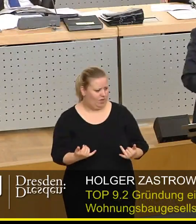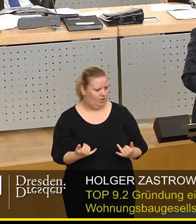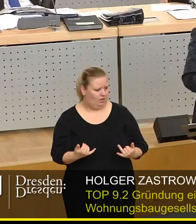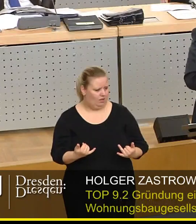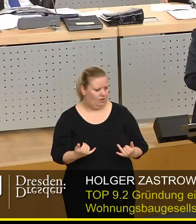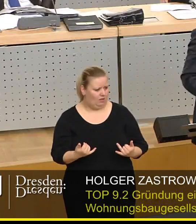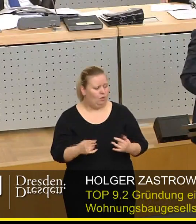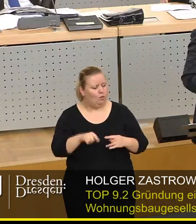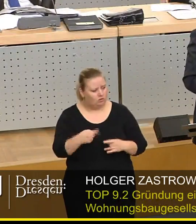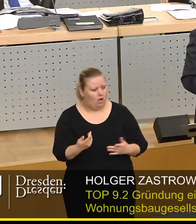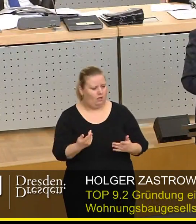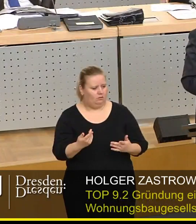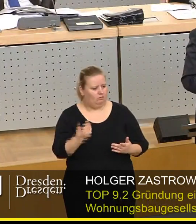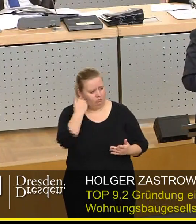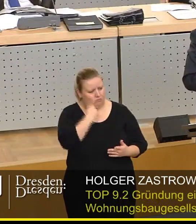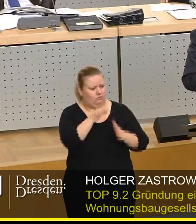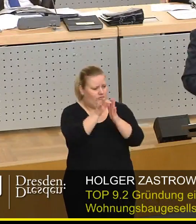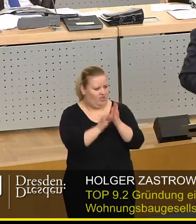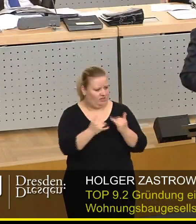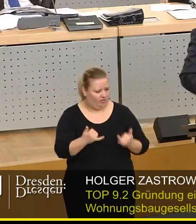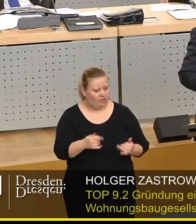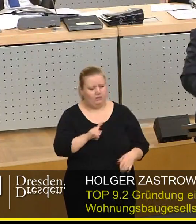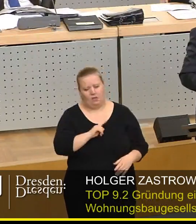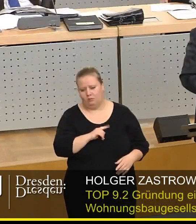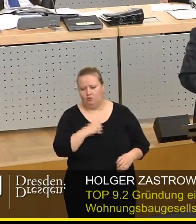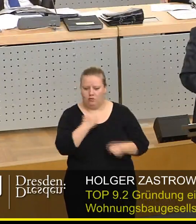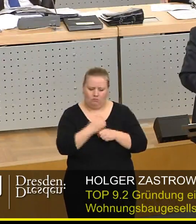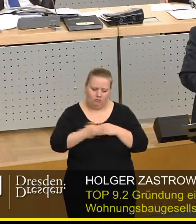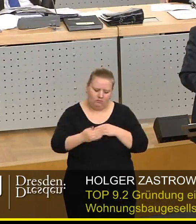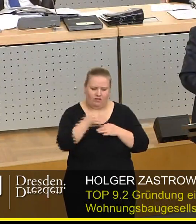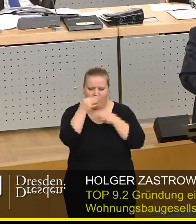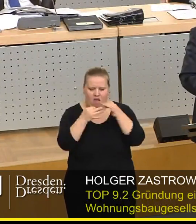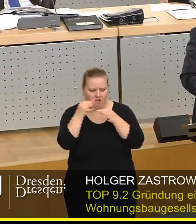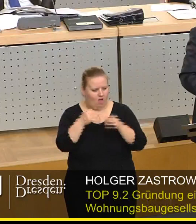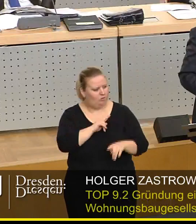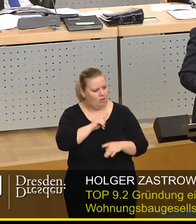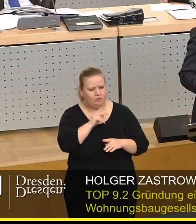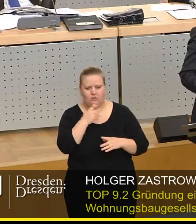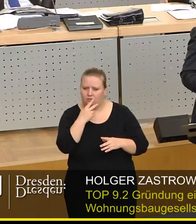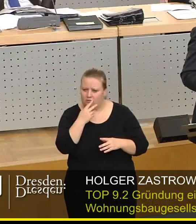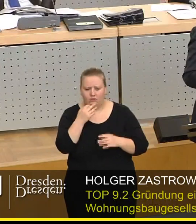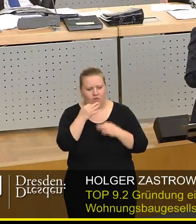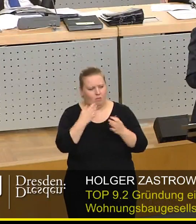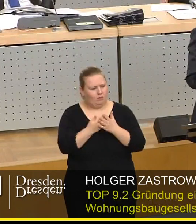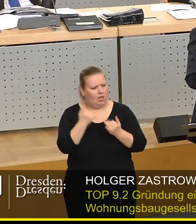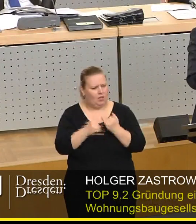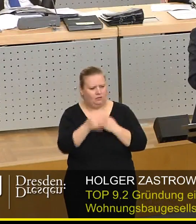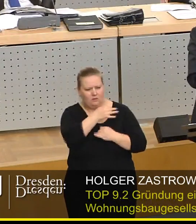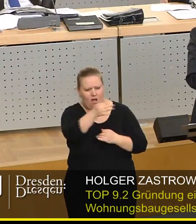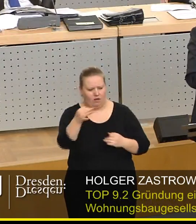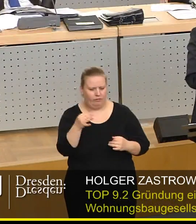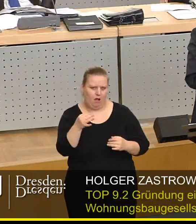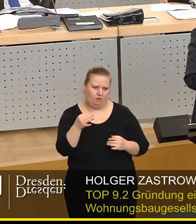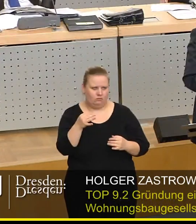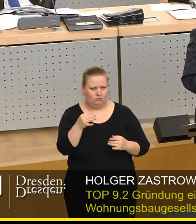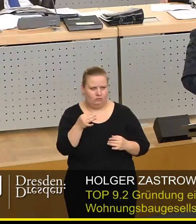und dann nehmen Sie die Fakten zur Kenntnis. Ich frage das ja regelmäßig ab und die kleinen Anfragen können Sie auch lesen. Wir haben meine letzte Anfrage von